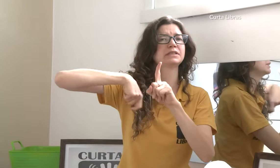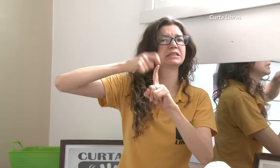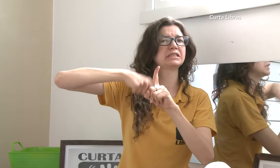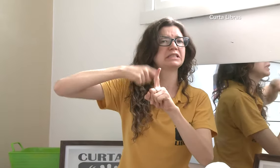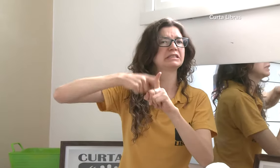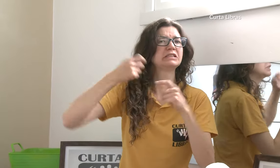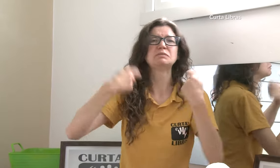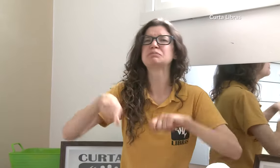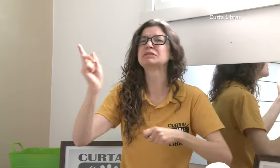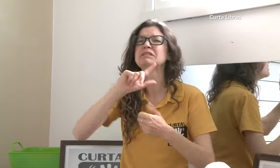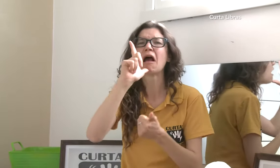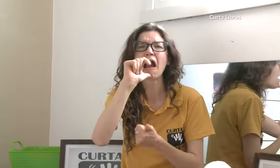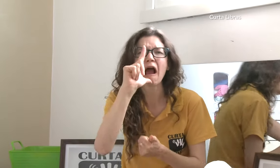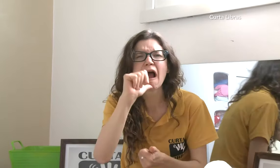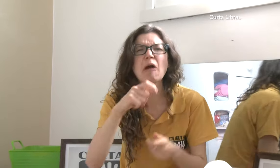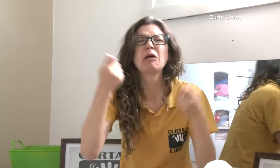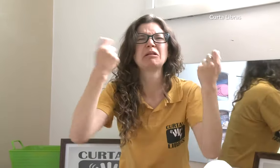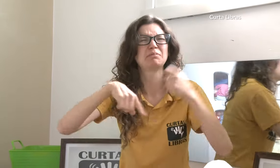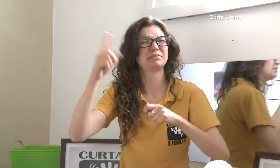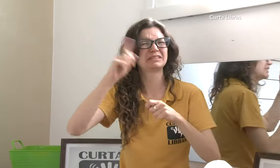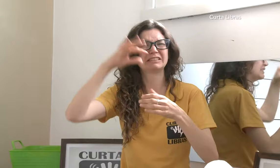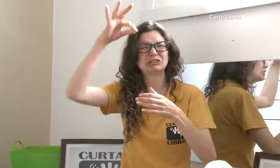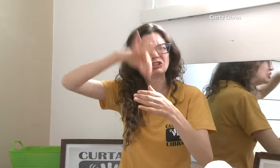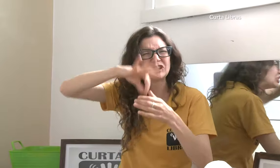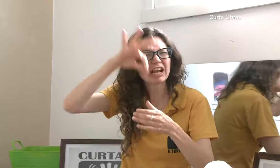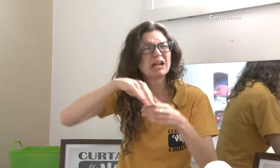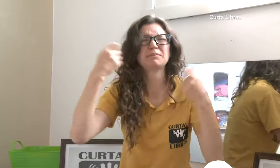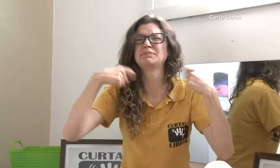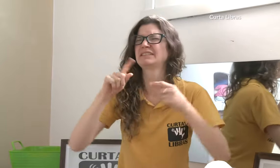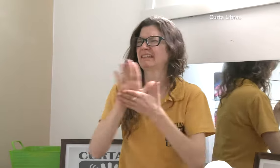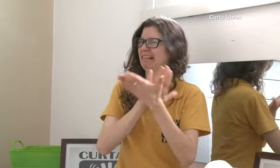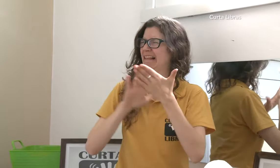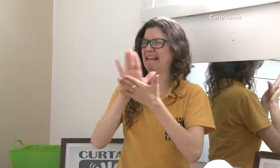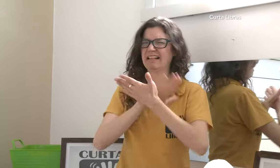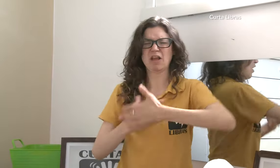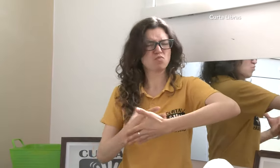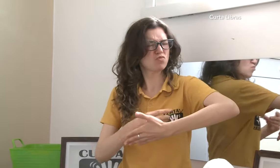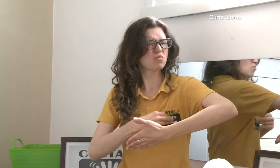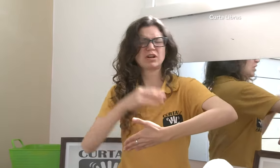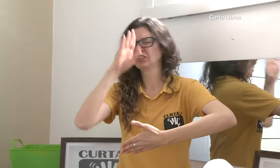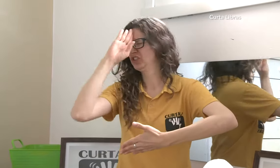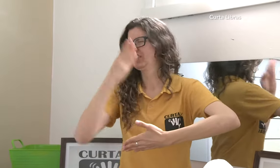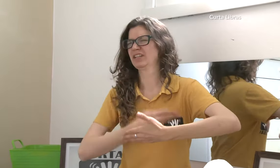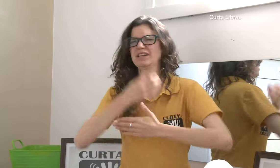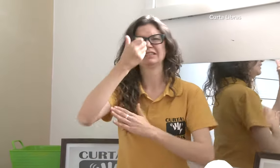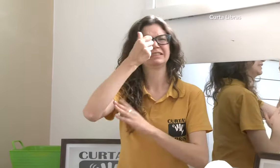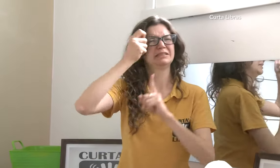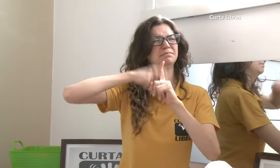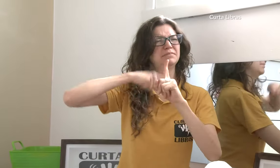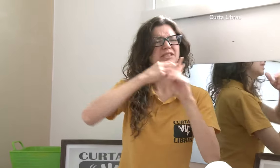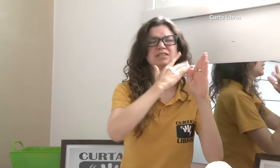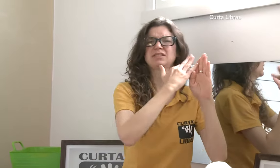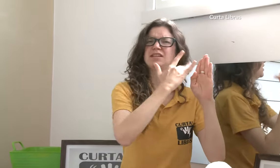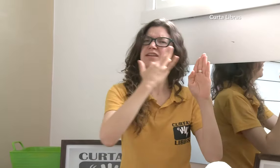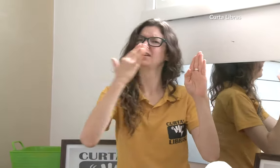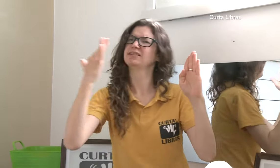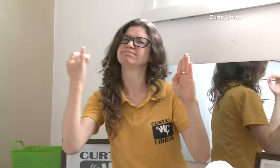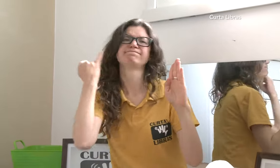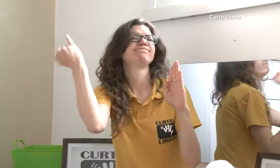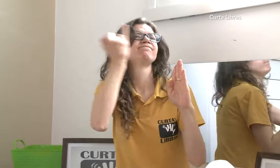amamentado exclusivamente no peito até os 6 meses de idade. Não é preciso dar chá, água, apenas a amamentação é suficiente para alimentar o